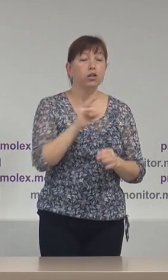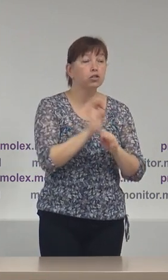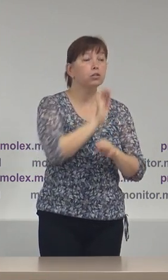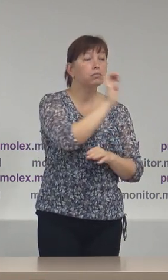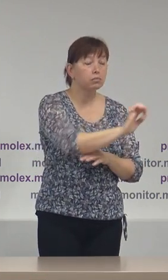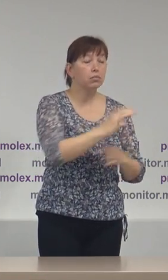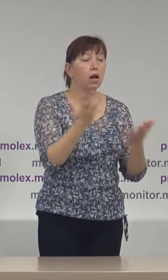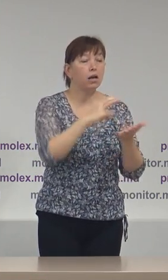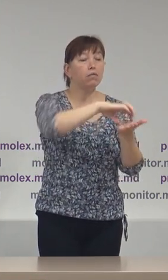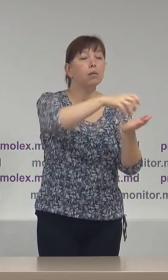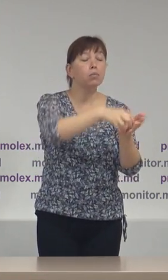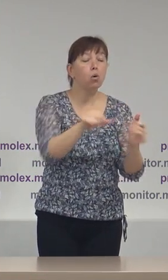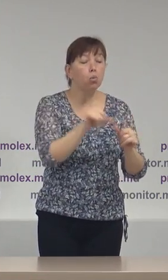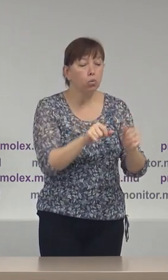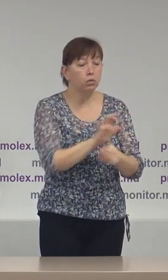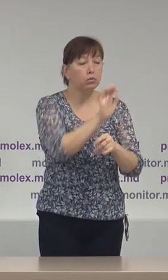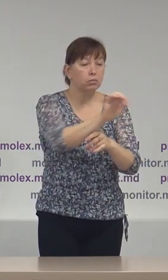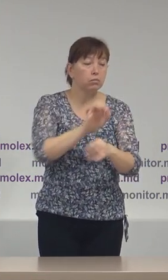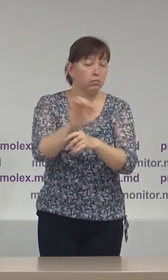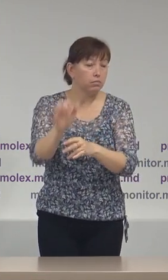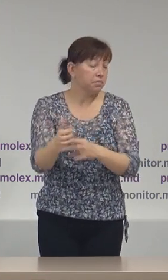secții, birouri electorale ale secțiilor de votare.